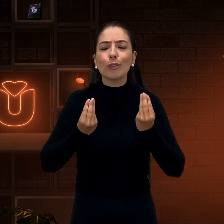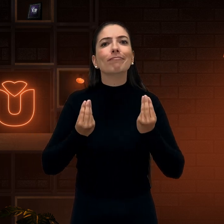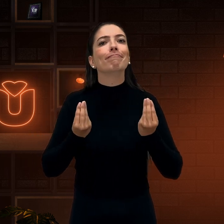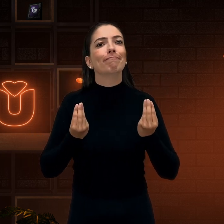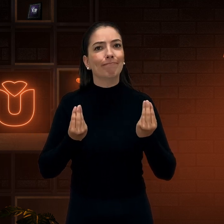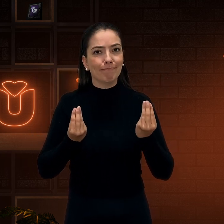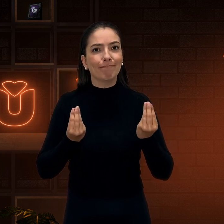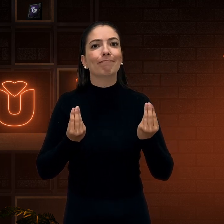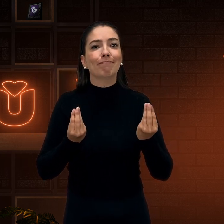Imagina como é.